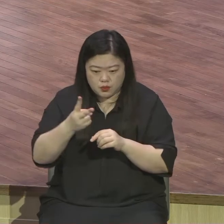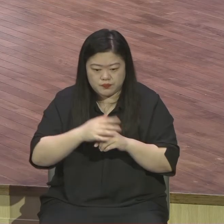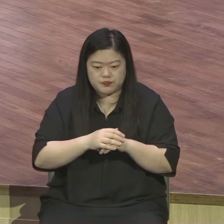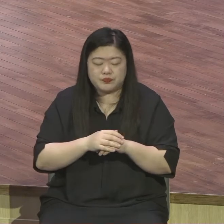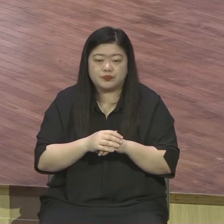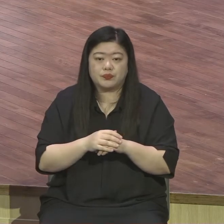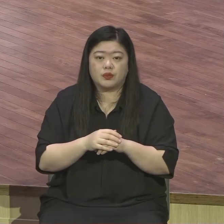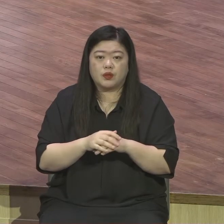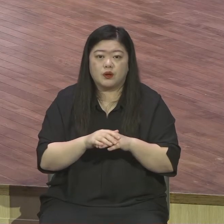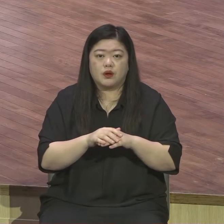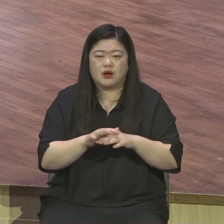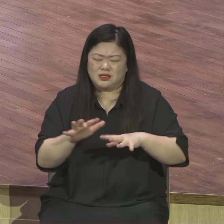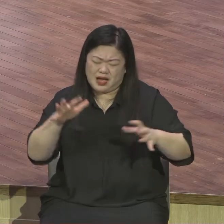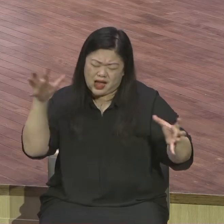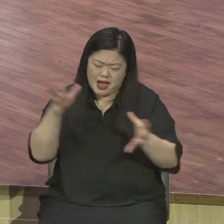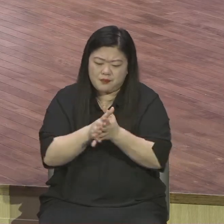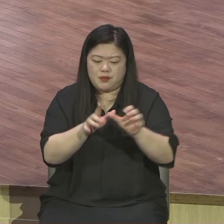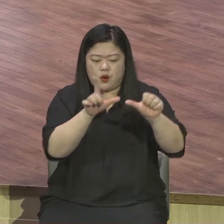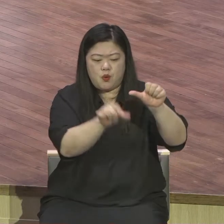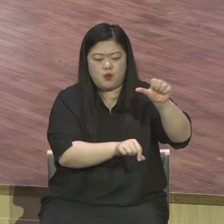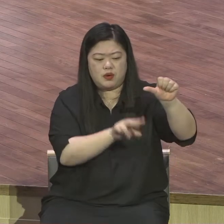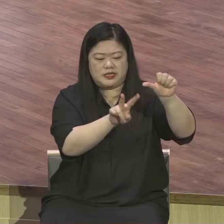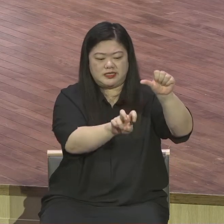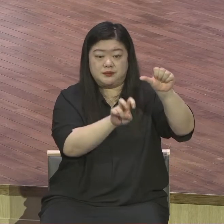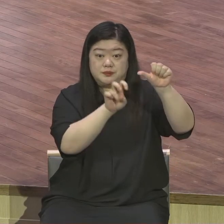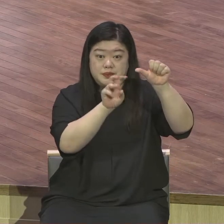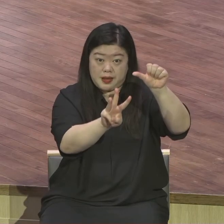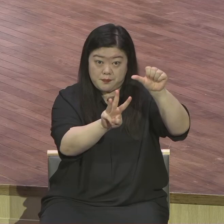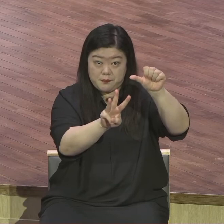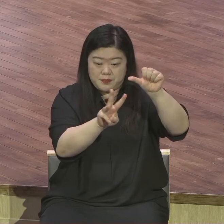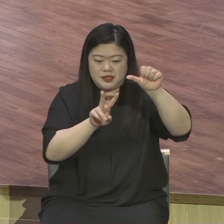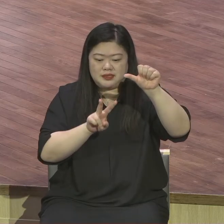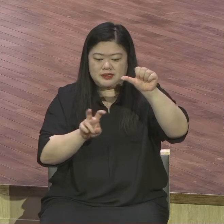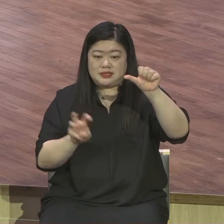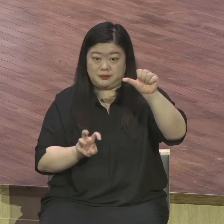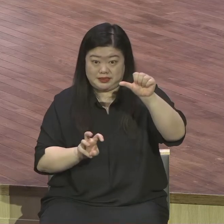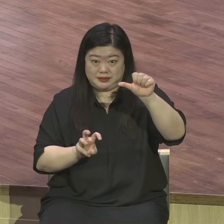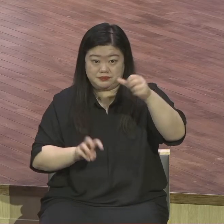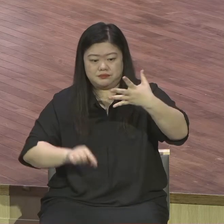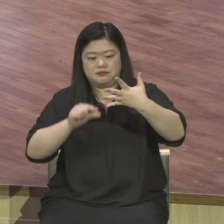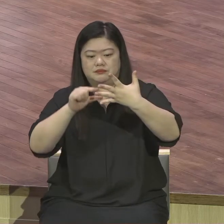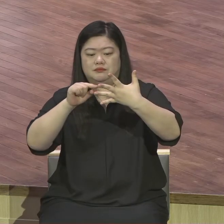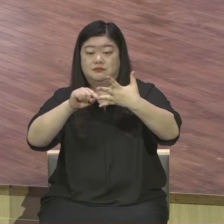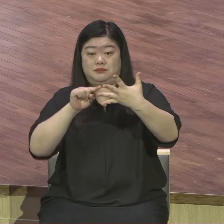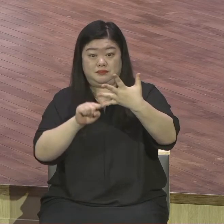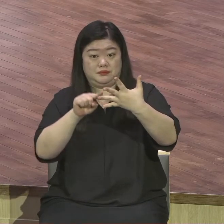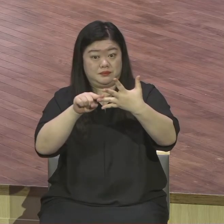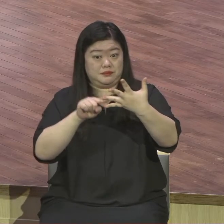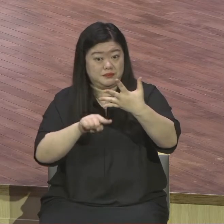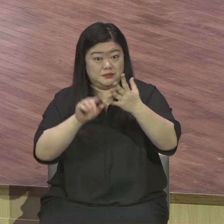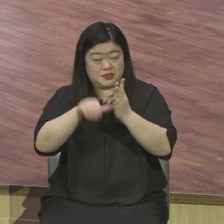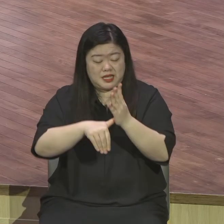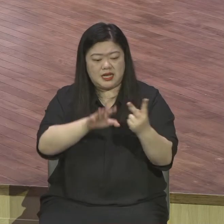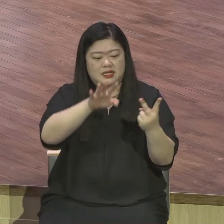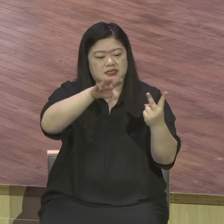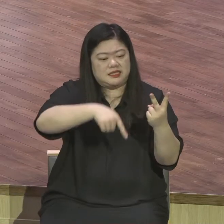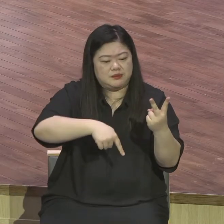5월 23일과 5월 30일 그렇게 주일 2부 3부 예배 때 초청합니다